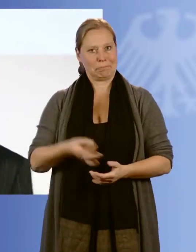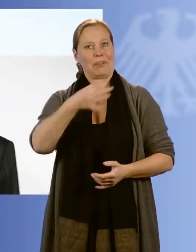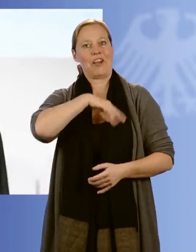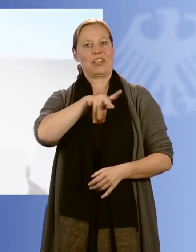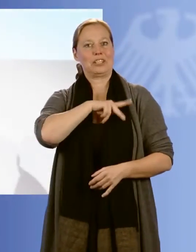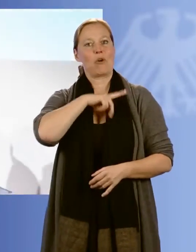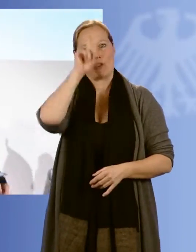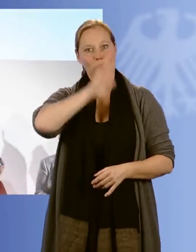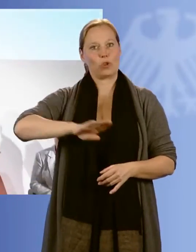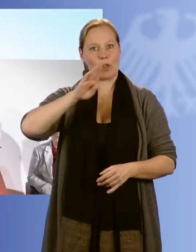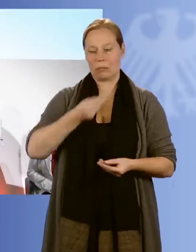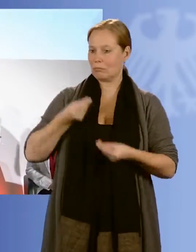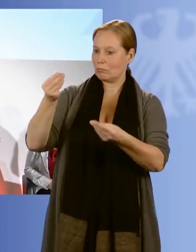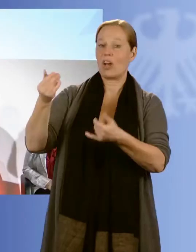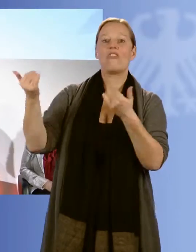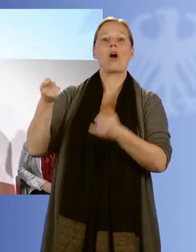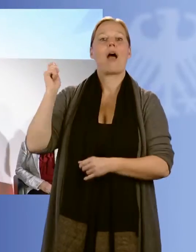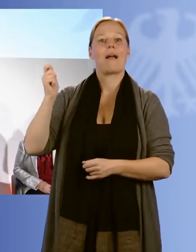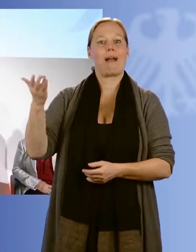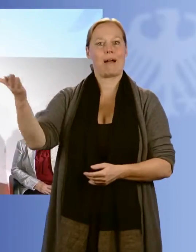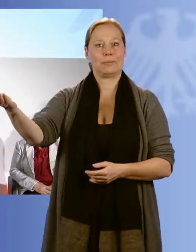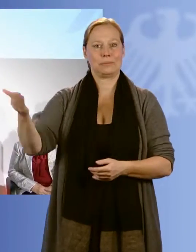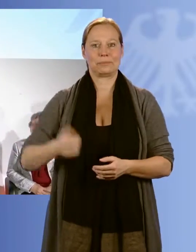Bundesrepublik Deutschland für Sabine Hecker.